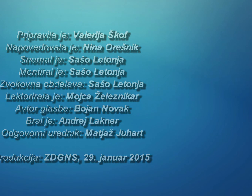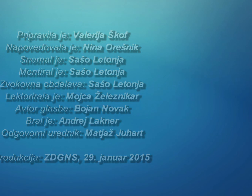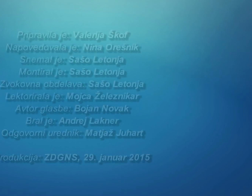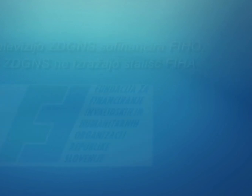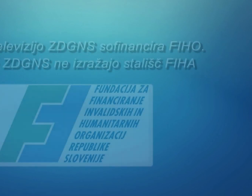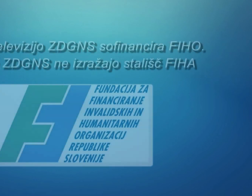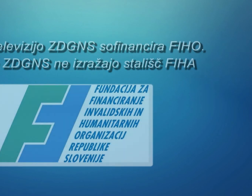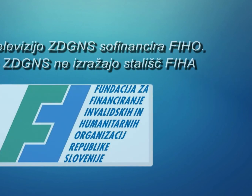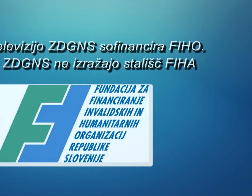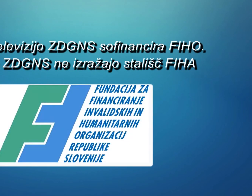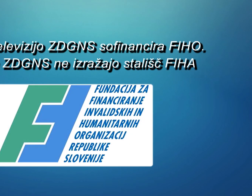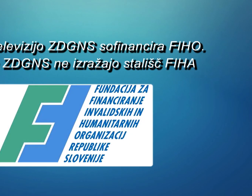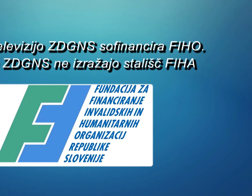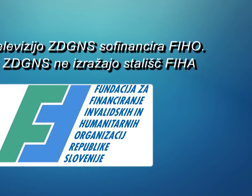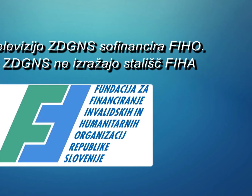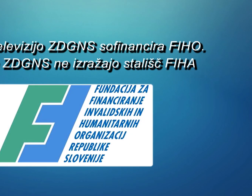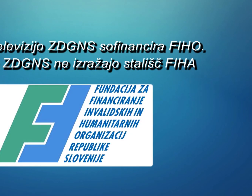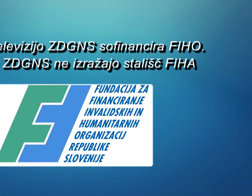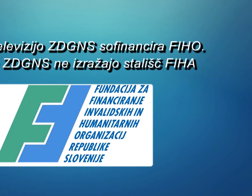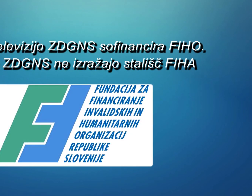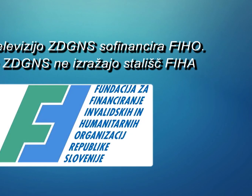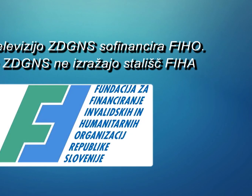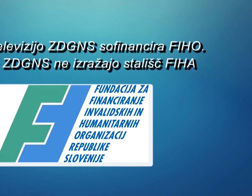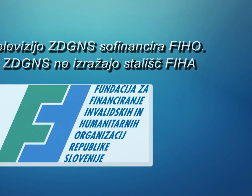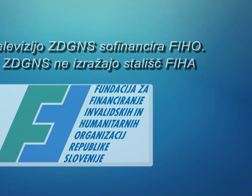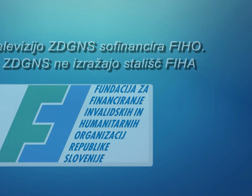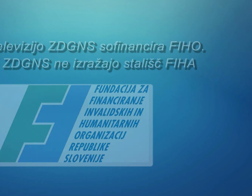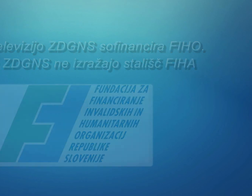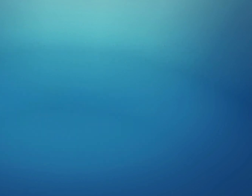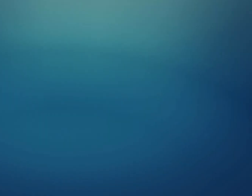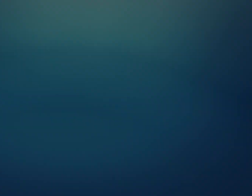teden.